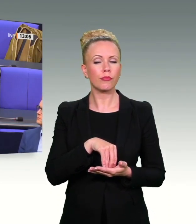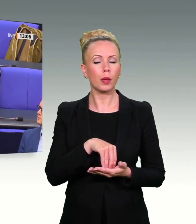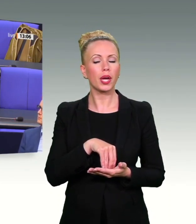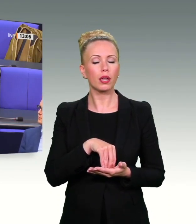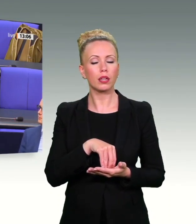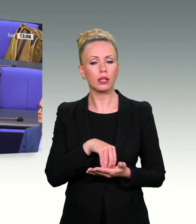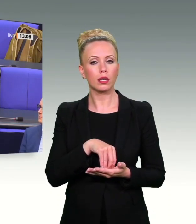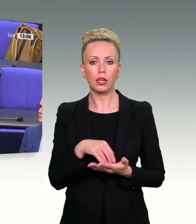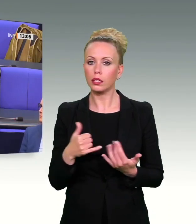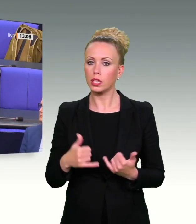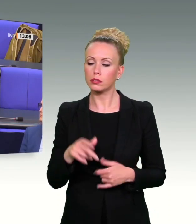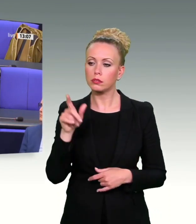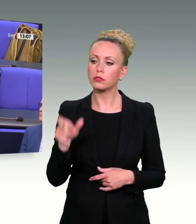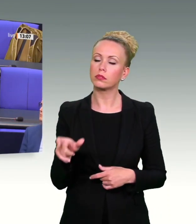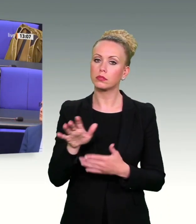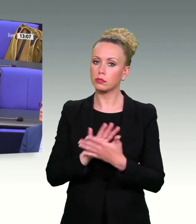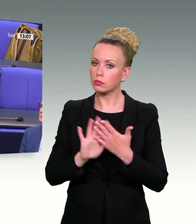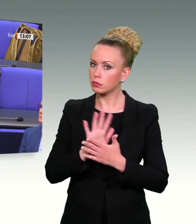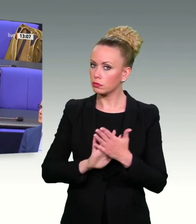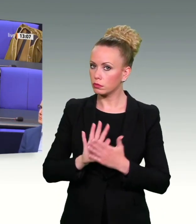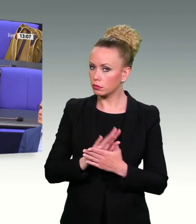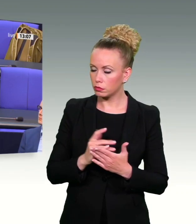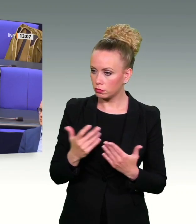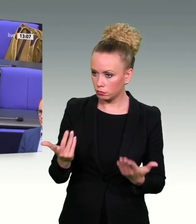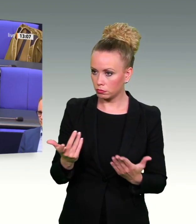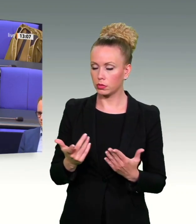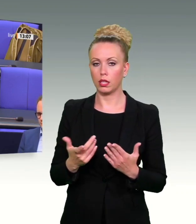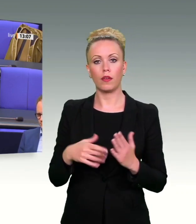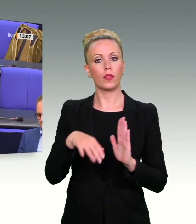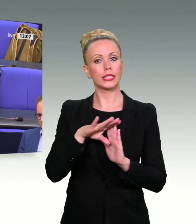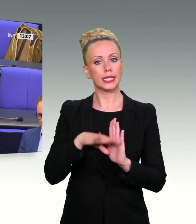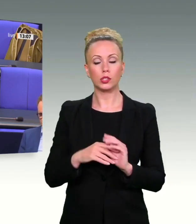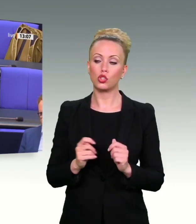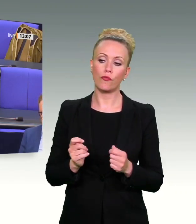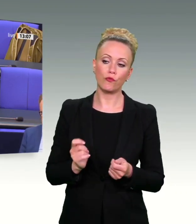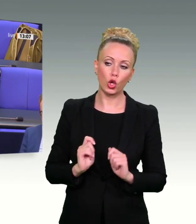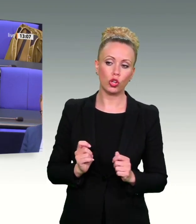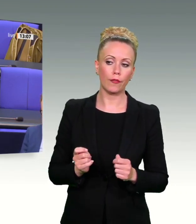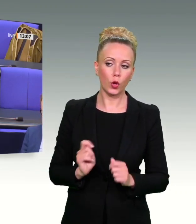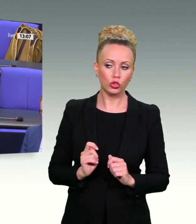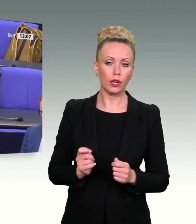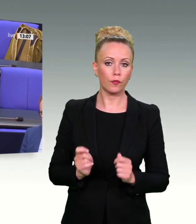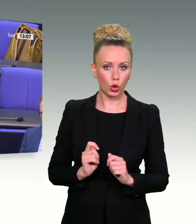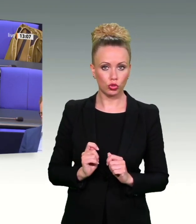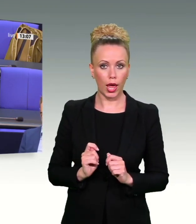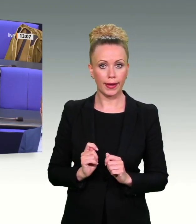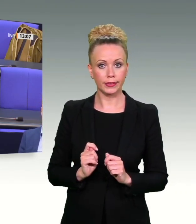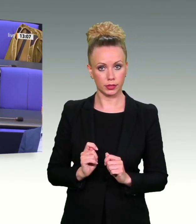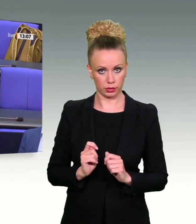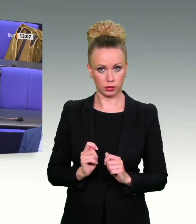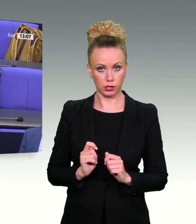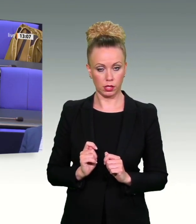Betreuerungen, dass Ihre Gesetzesvorschläge im Bereich der Vorratsdatenspeicherung aber diesmal wirklich verfassungskonform sind?